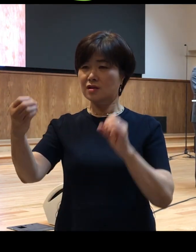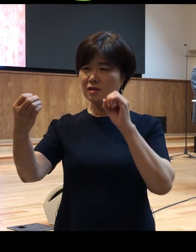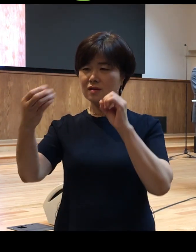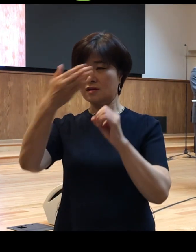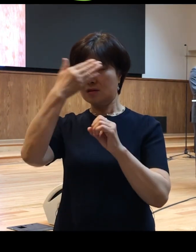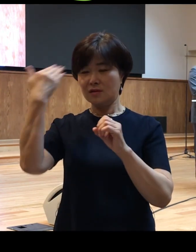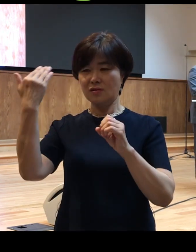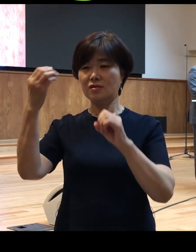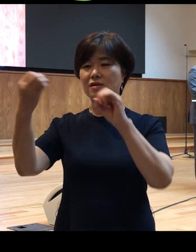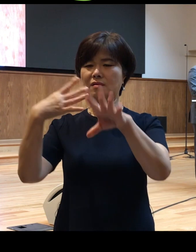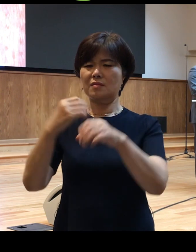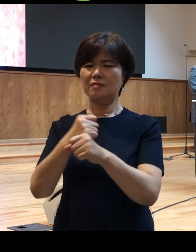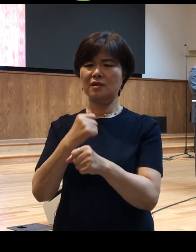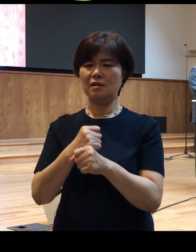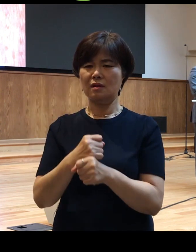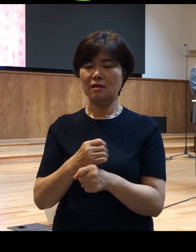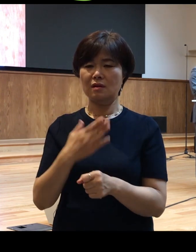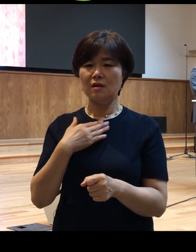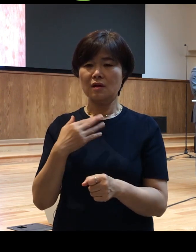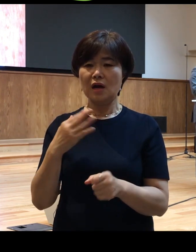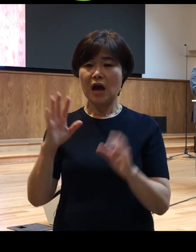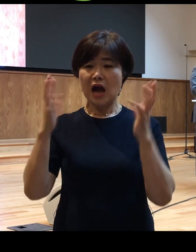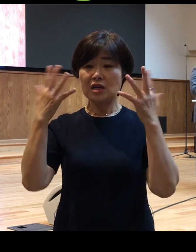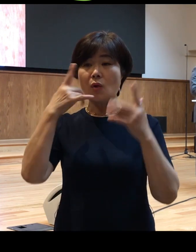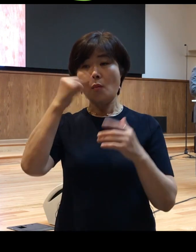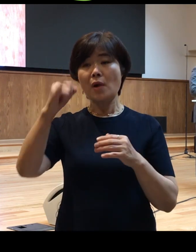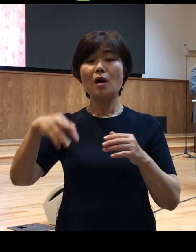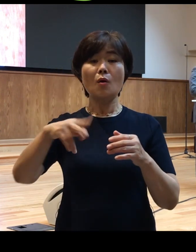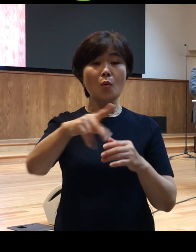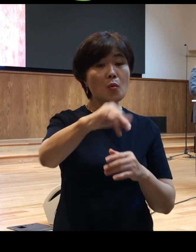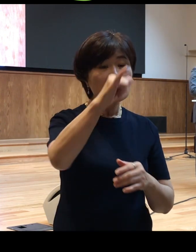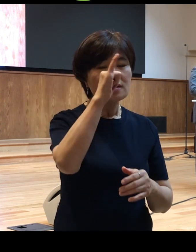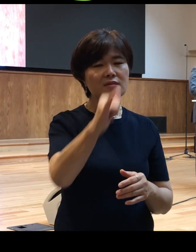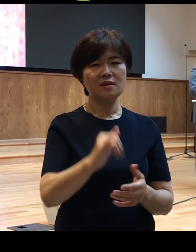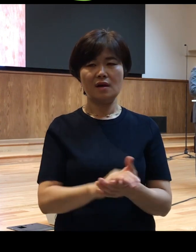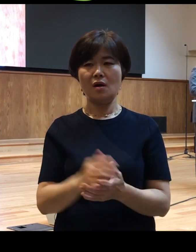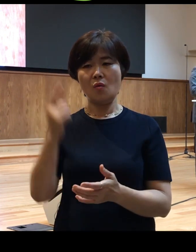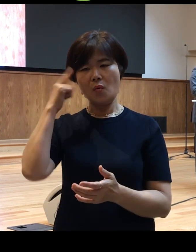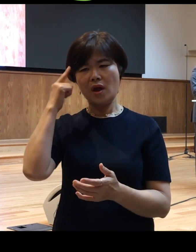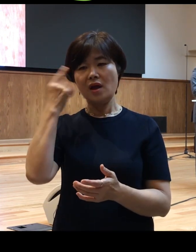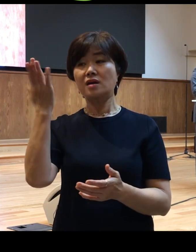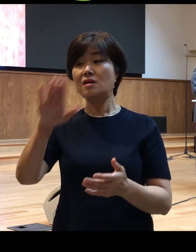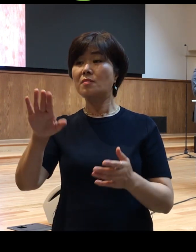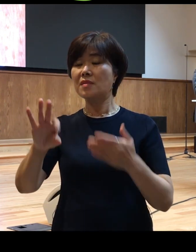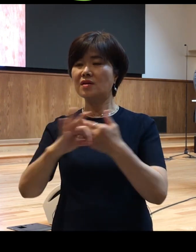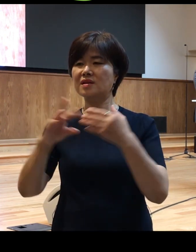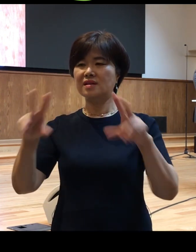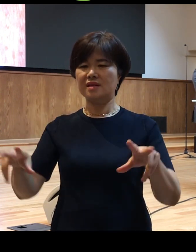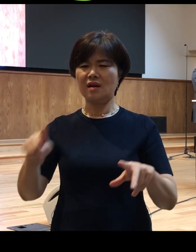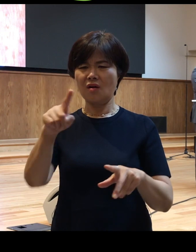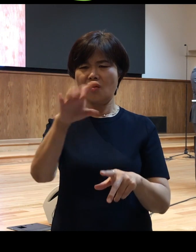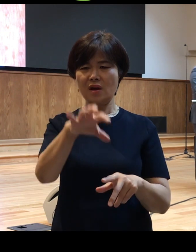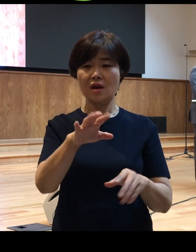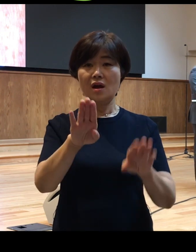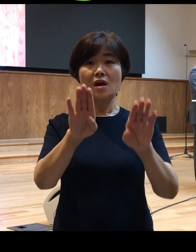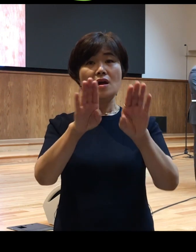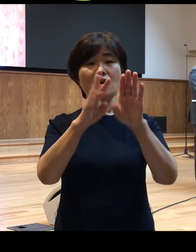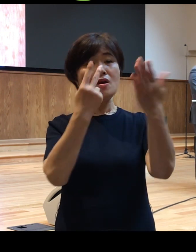아이와 엄마가 걷고 있습니다 왜 그러시죠 그러면 이제 벽에 걸린 거울을 한번 바라보게나 무엇이